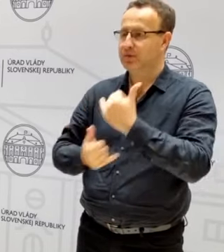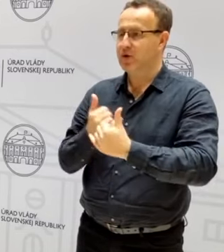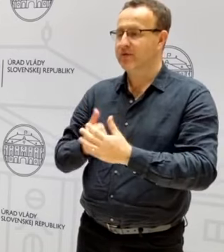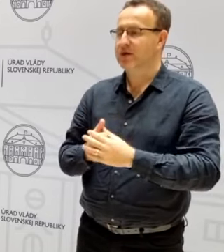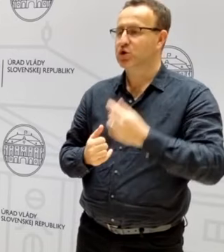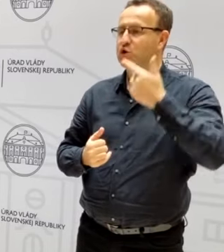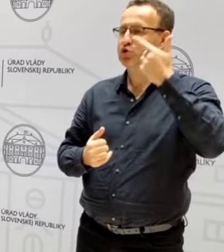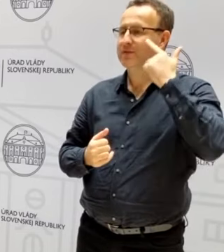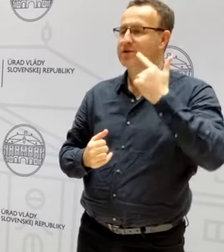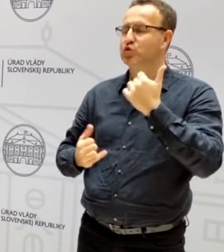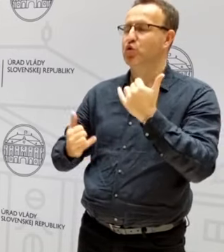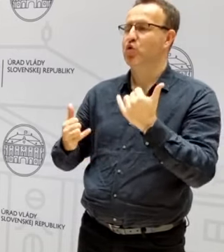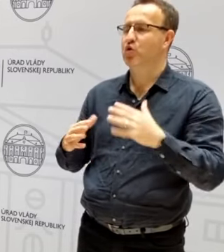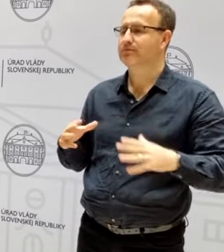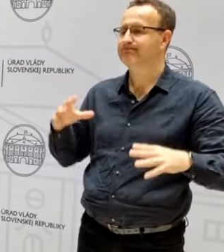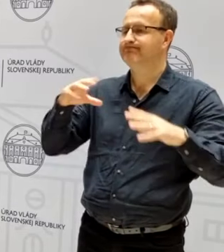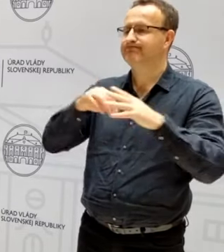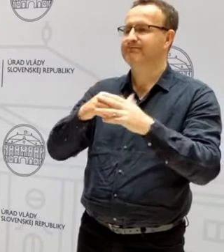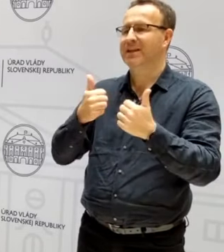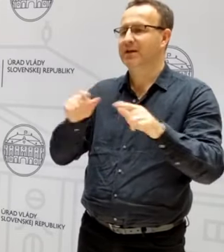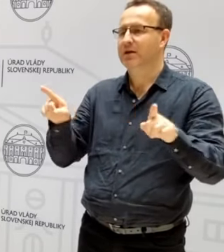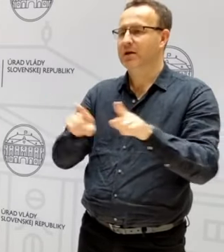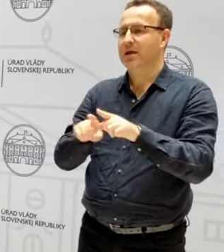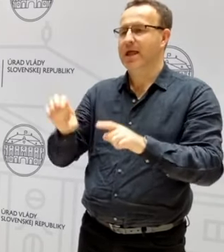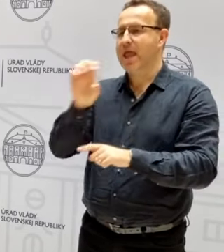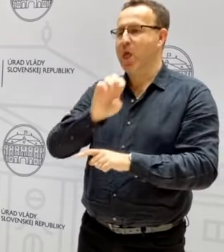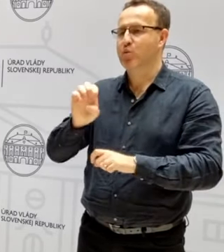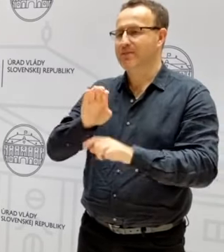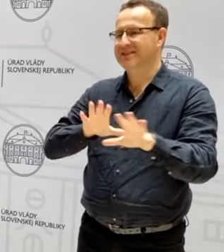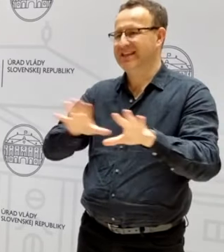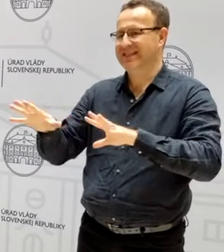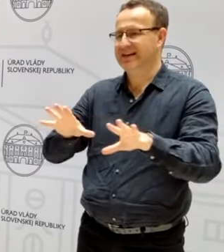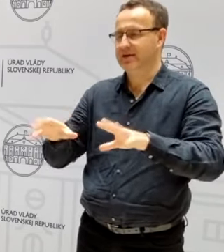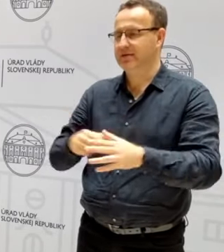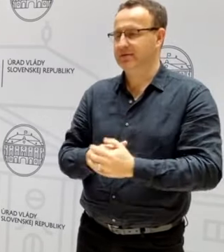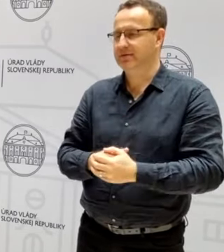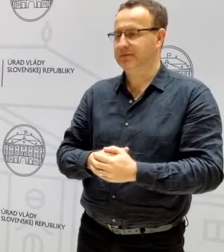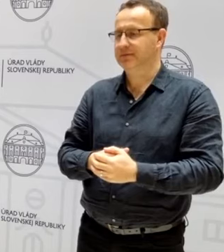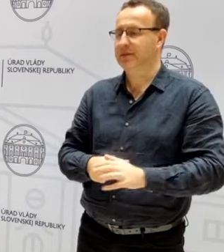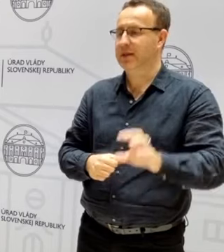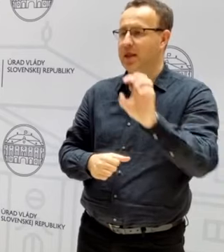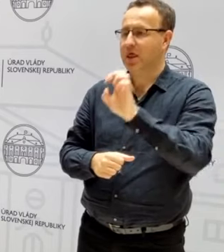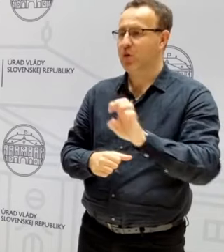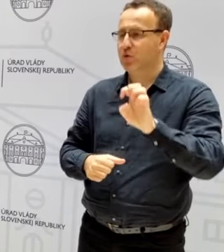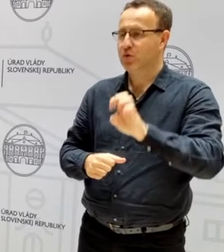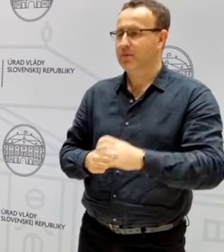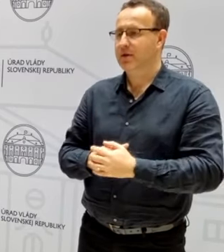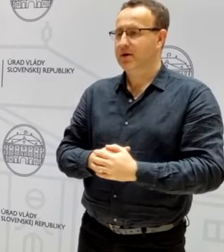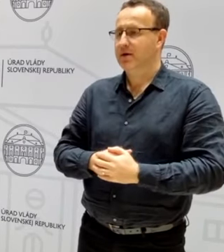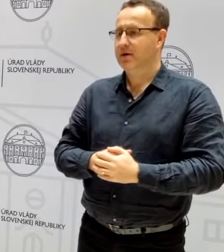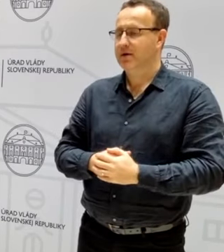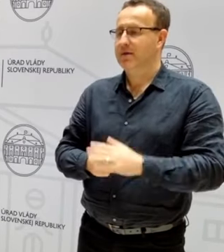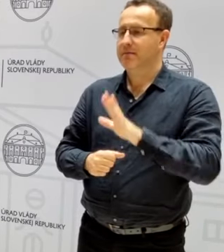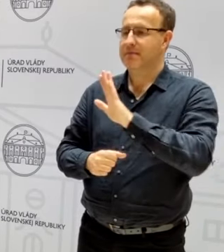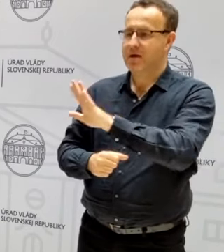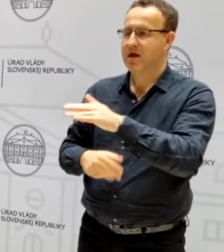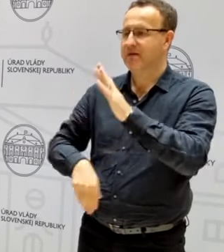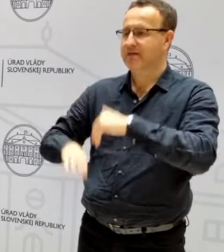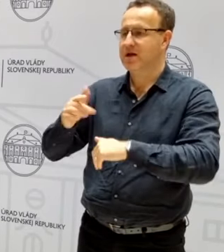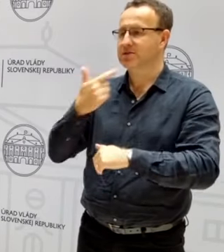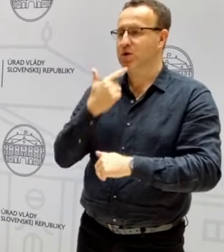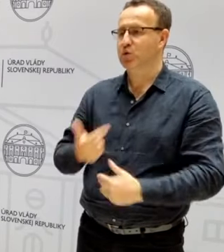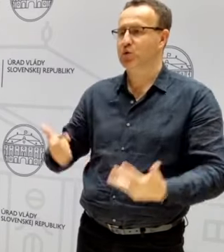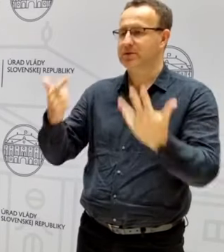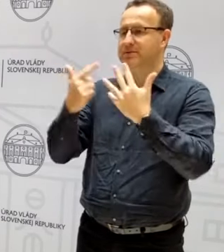Slovensko je súčasťou jednotného európskeho trhu a Európa má viac ako 70